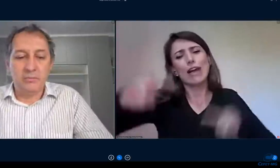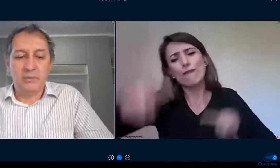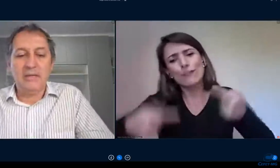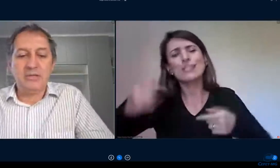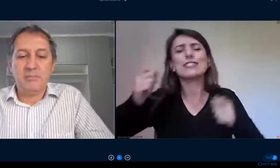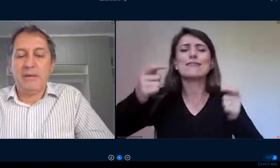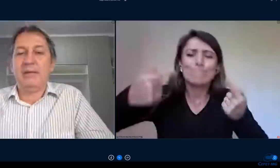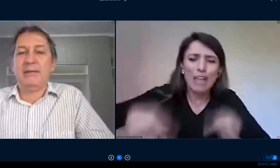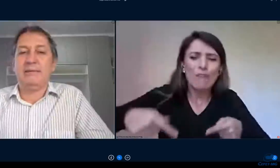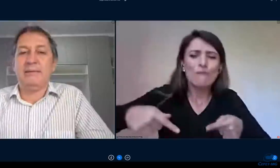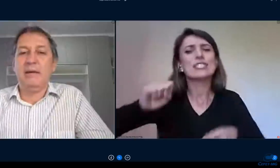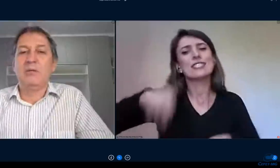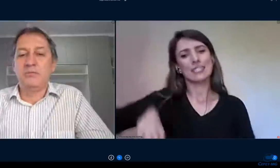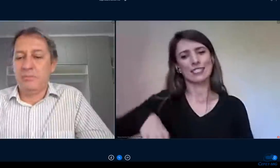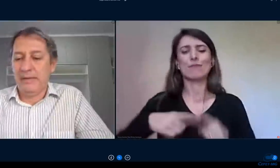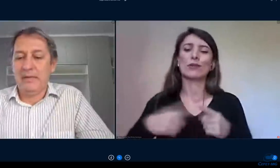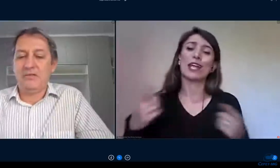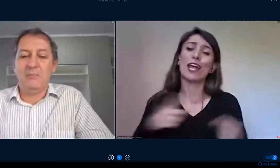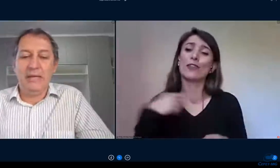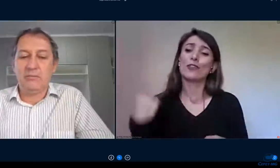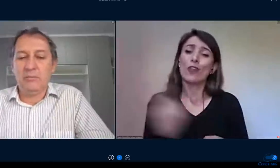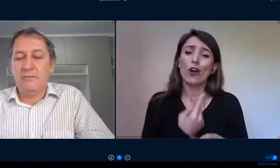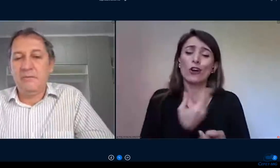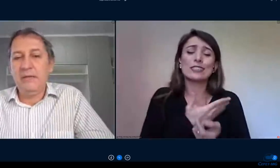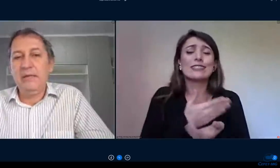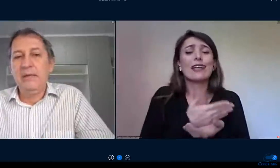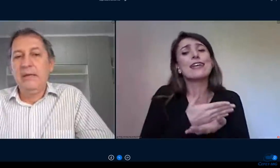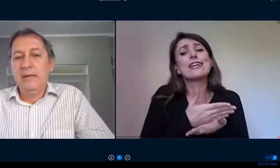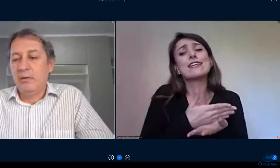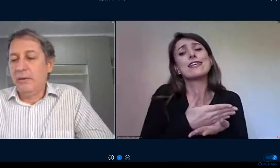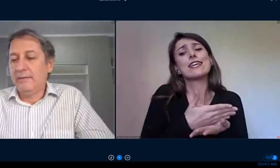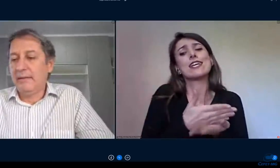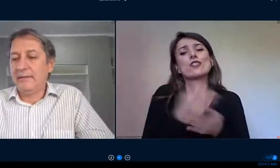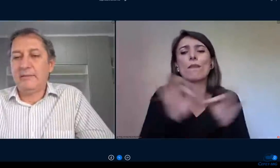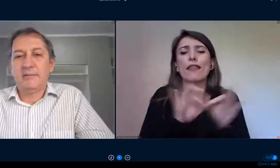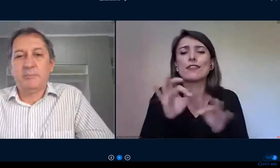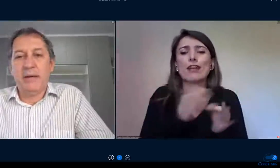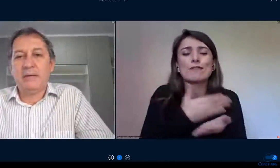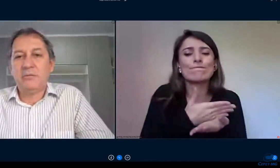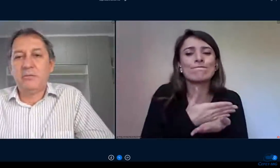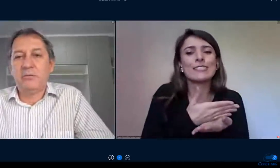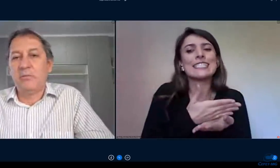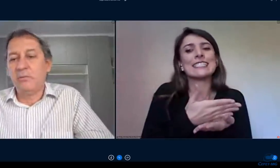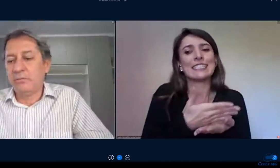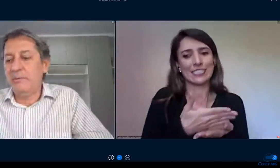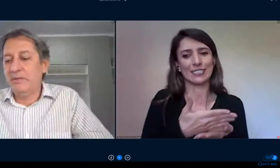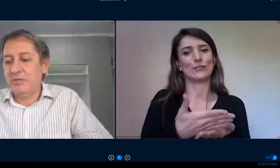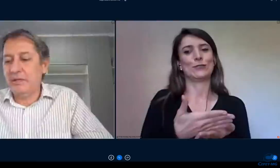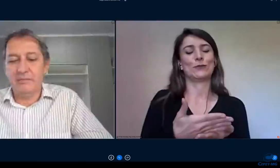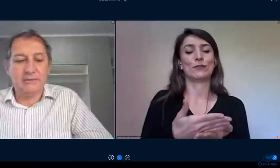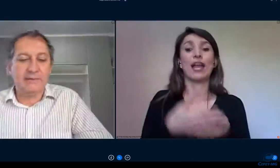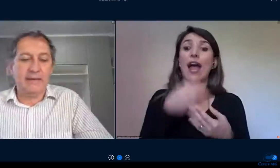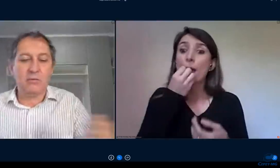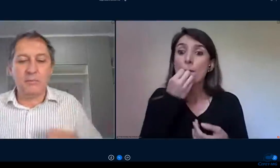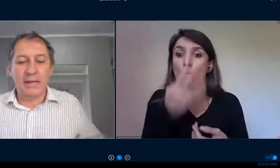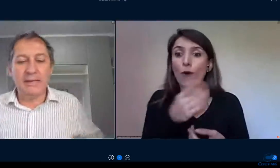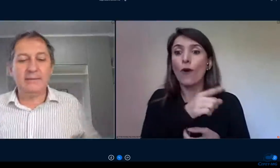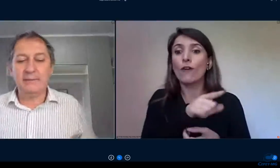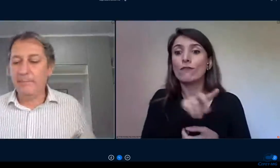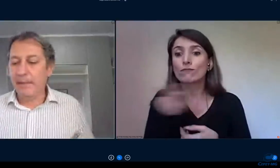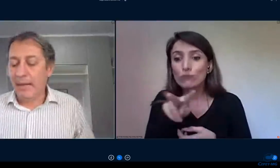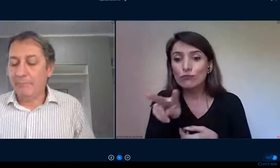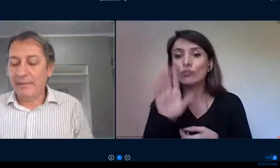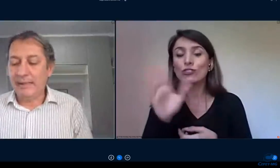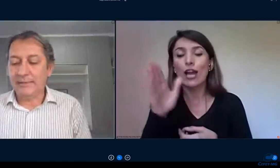não é? de implementação de planejamento enfim e conhecer esses passos vão nos permitir avançar com